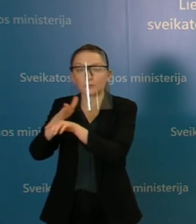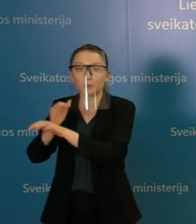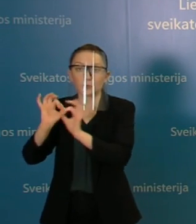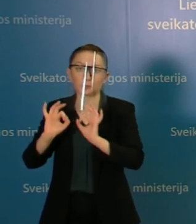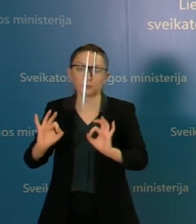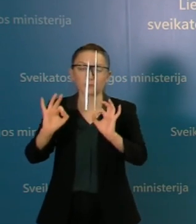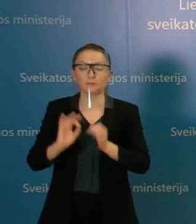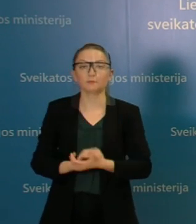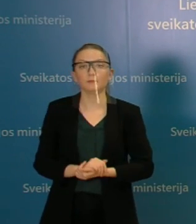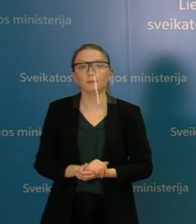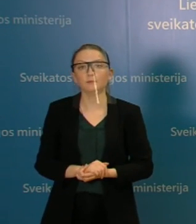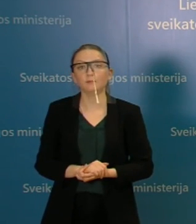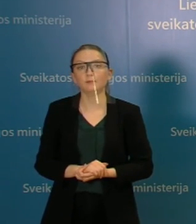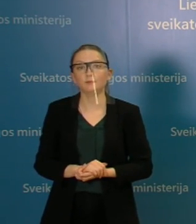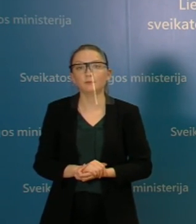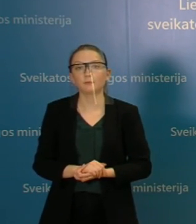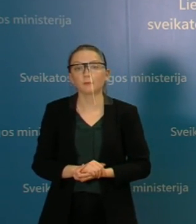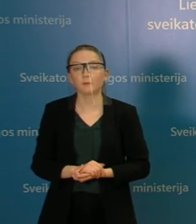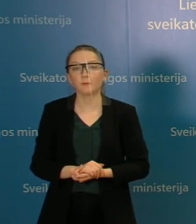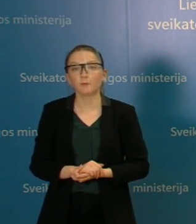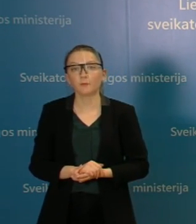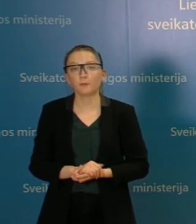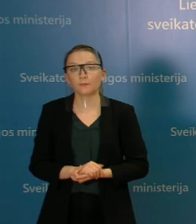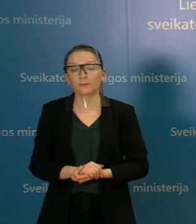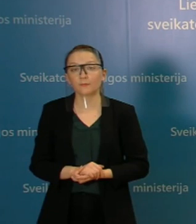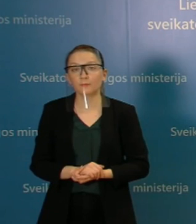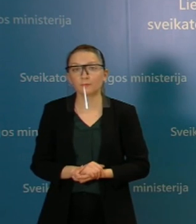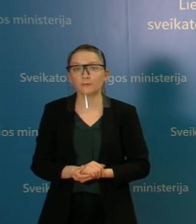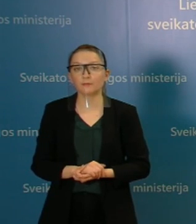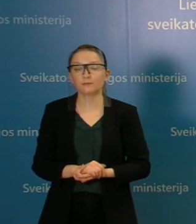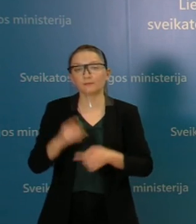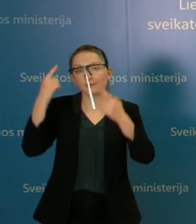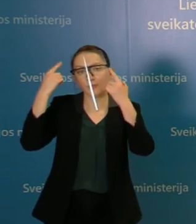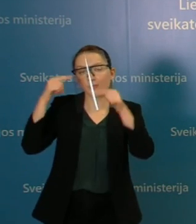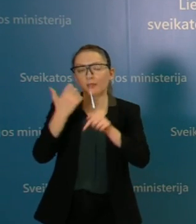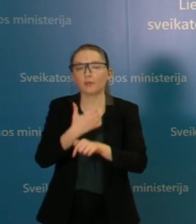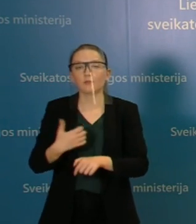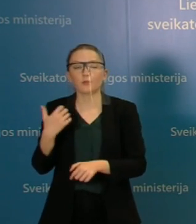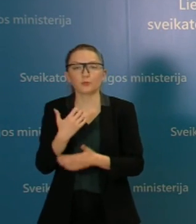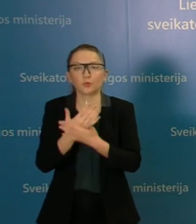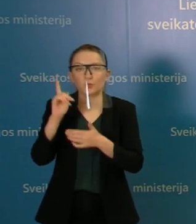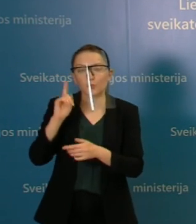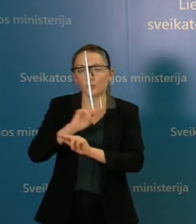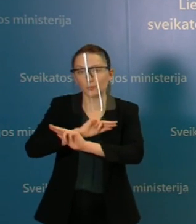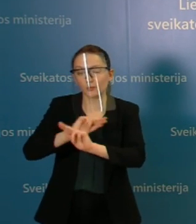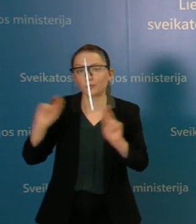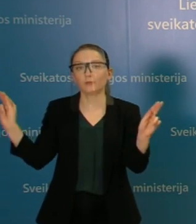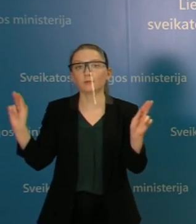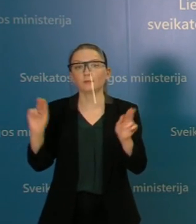praradę svarbą. Kitas svarbus dalykas, kurį norėčiau